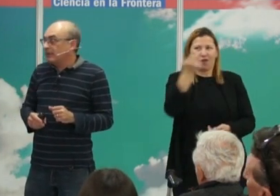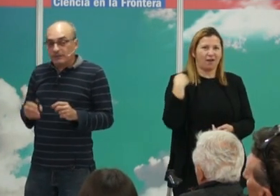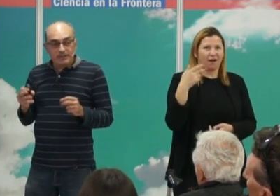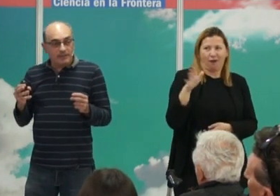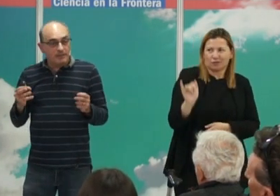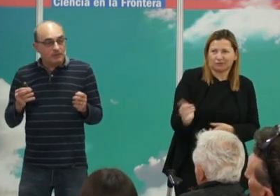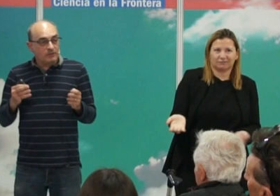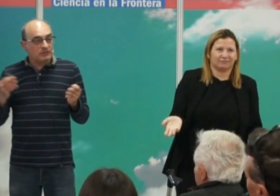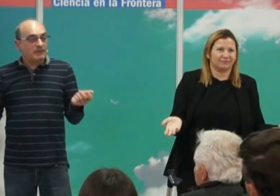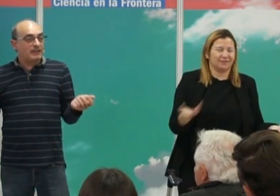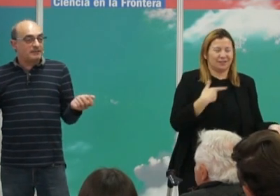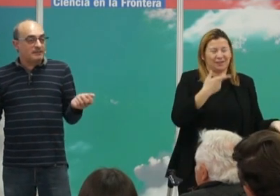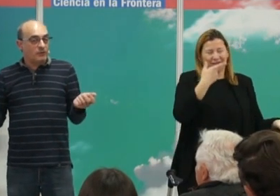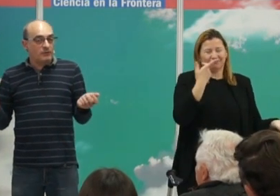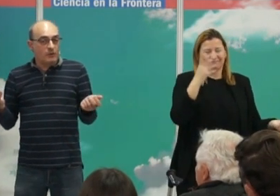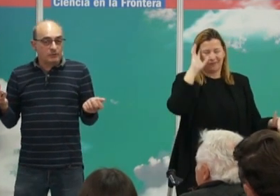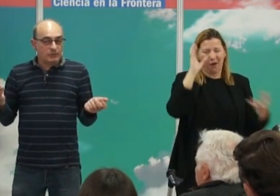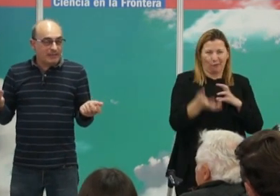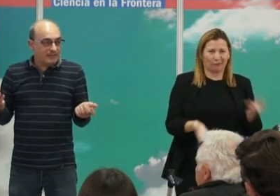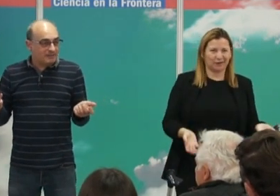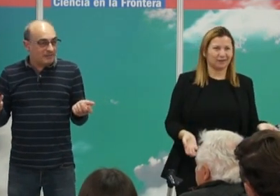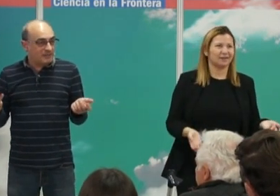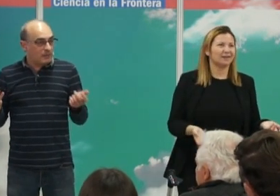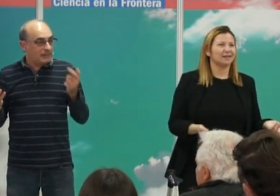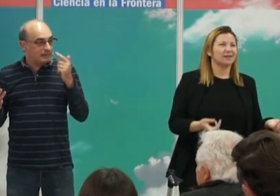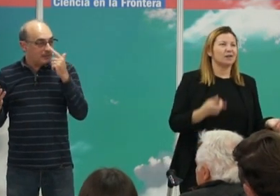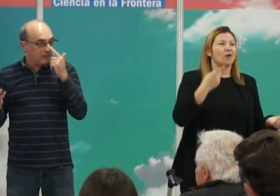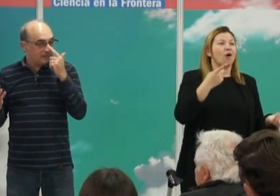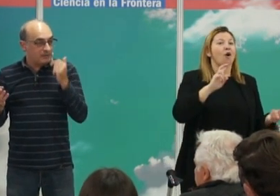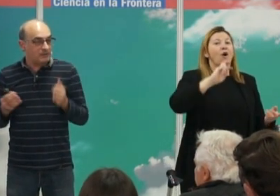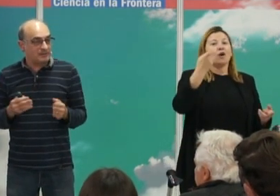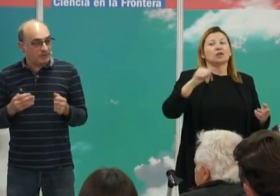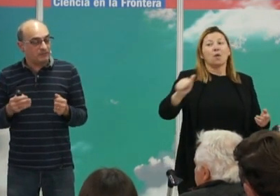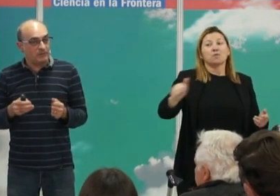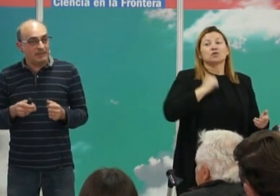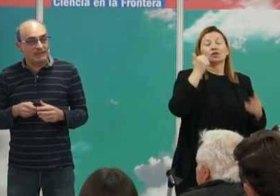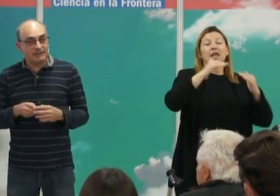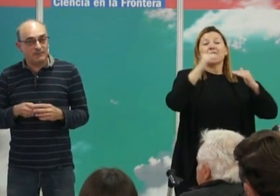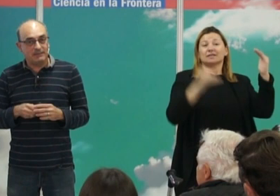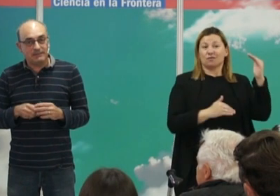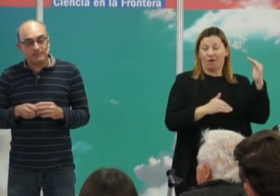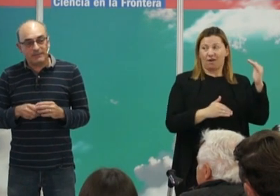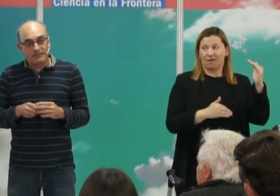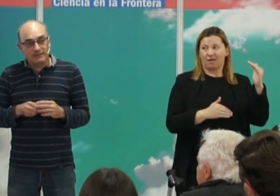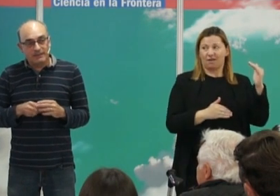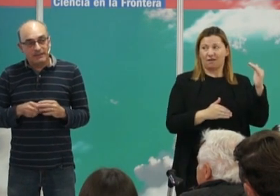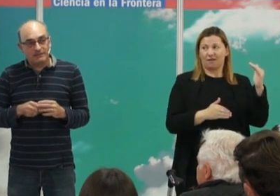bueno y otra de las oportunidades de desigualdad en el pasado que se pueden estudiar genéticamente